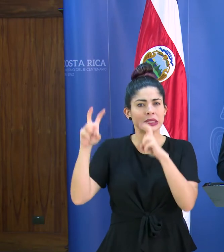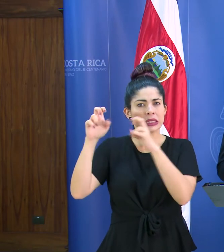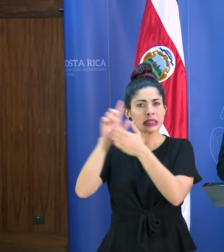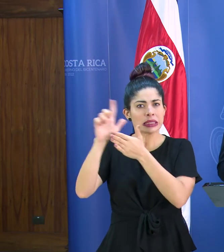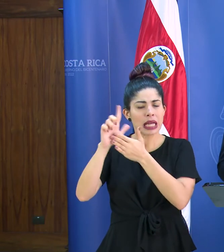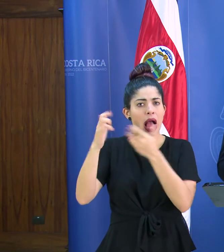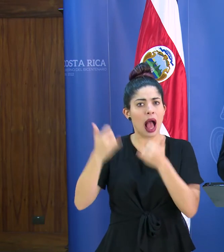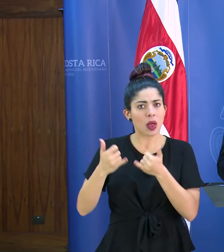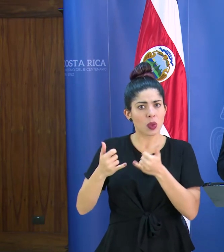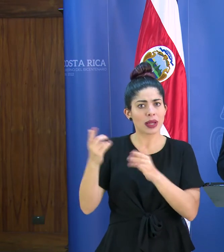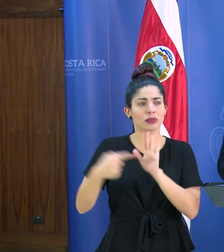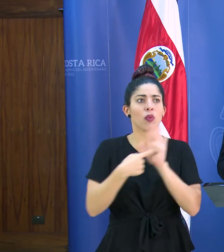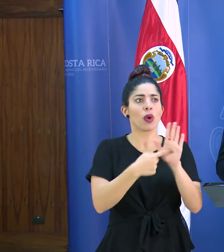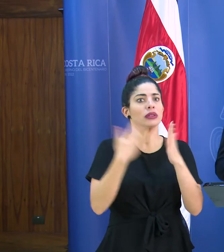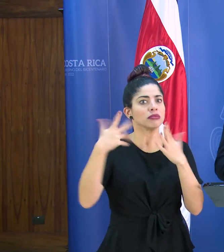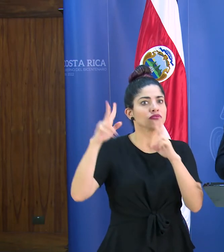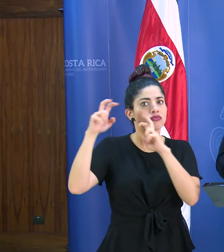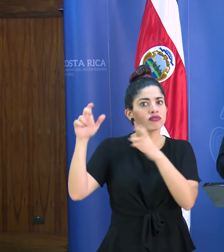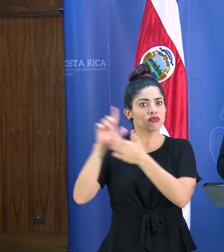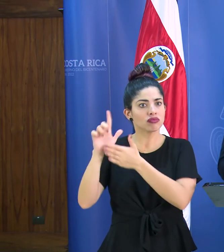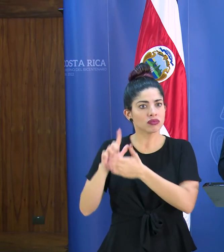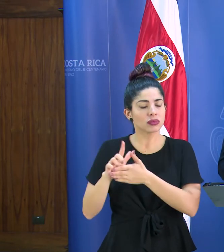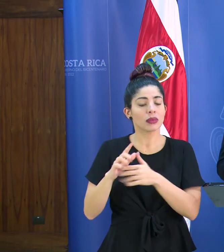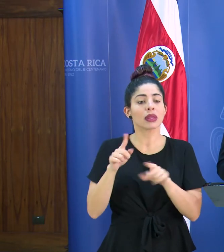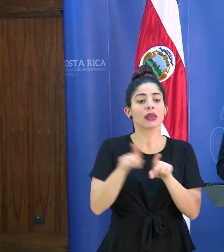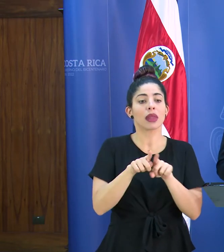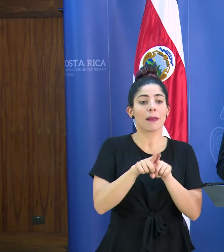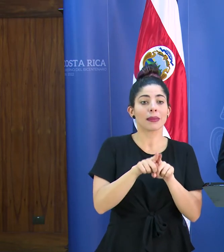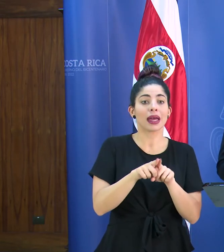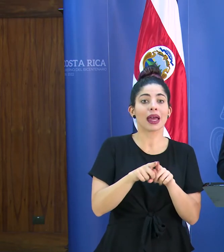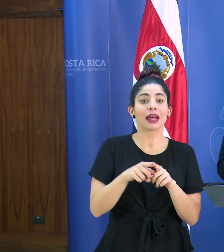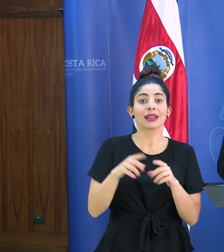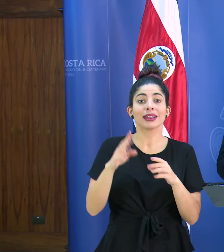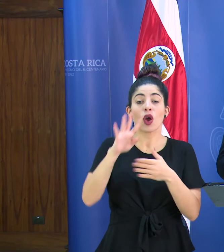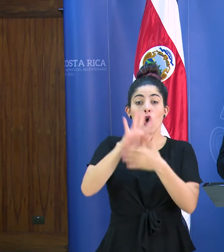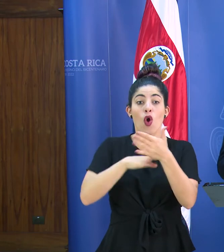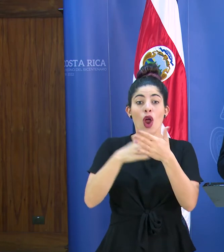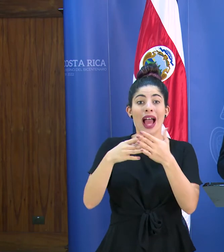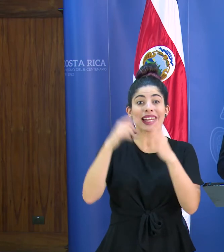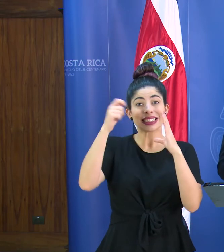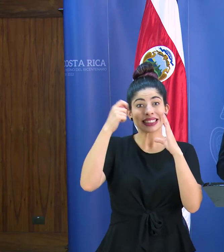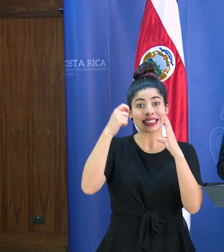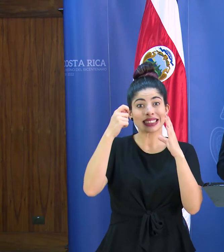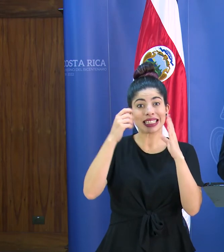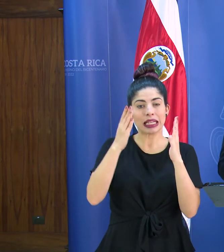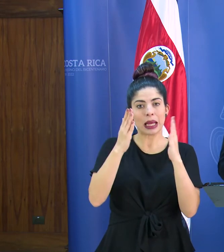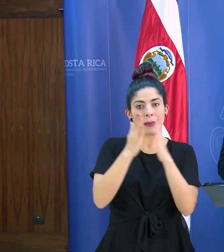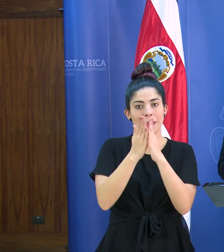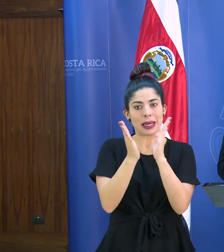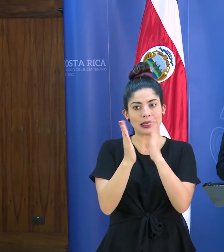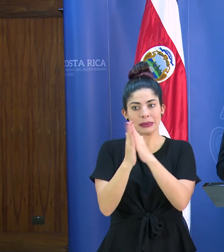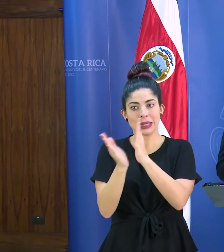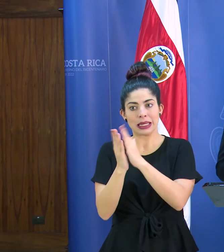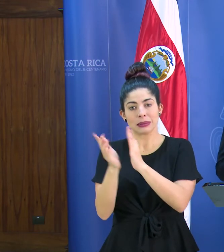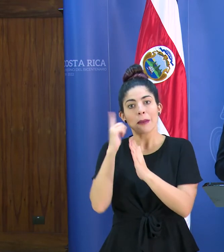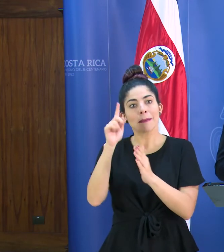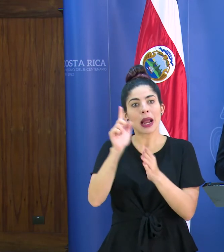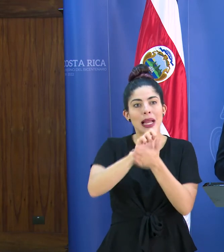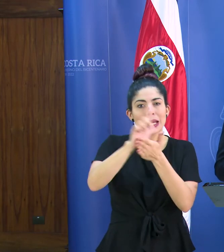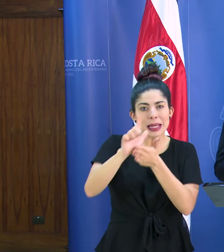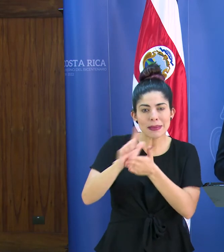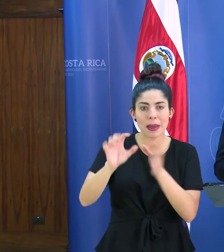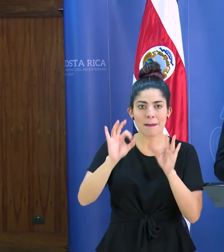actualicen y que se presenten que se distancien las tandas si es necesario para que la desinfección de los lugares se haga con mucho más